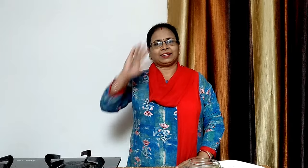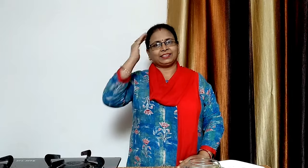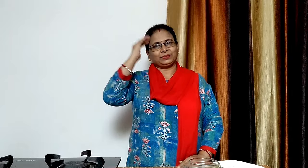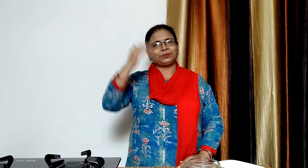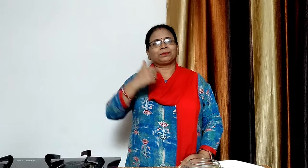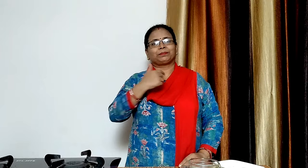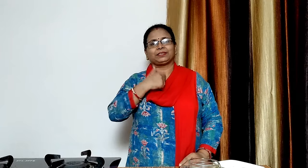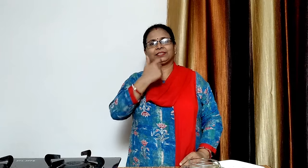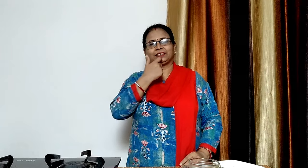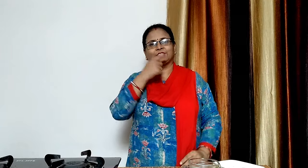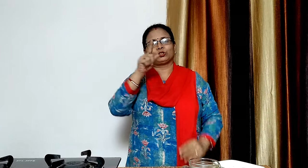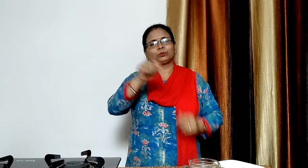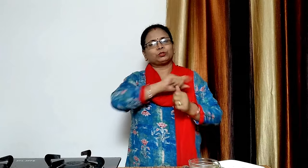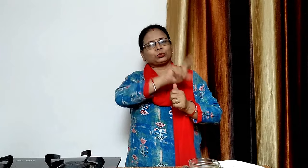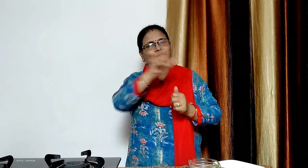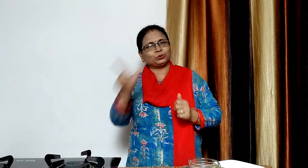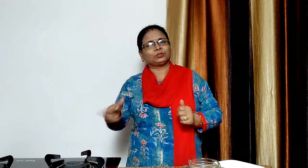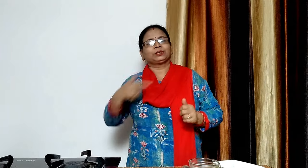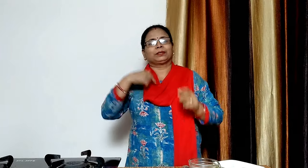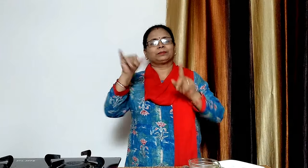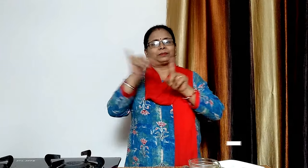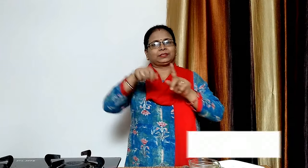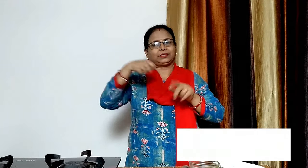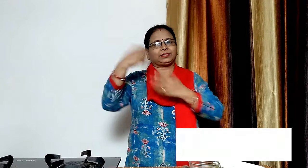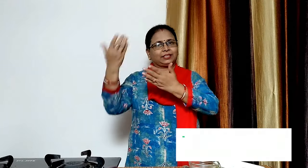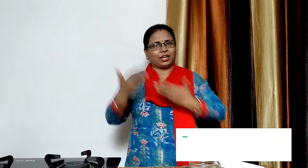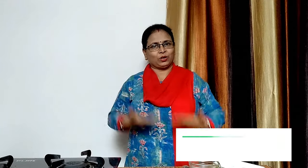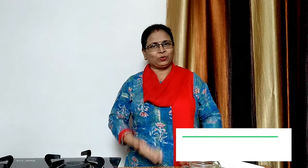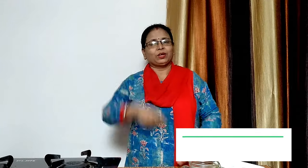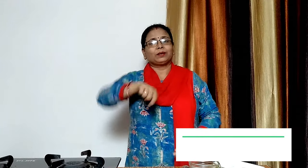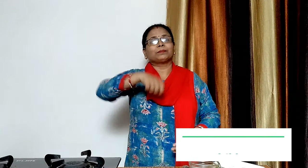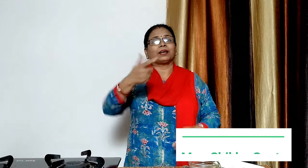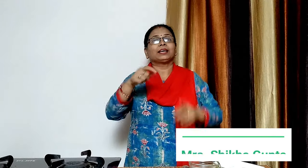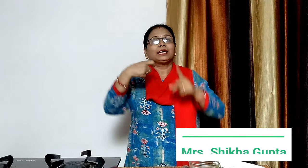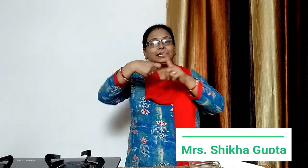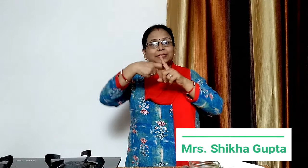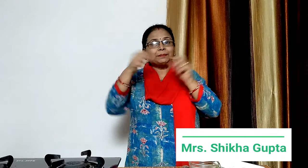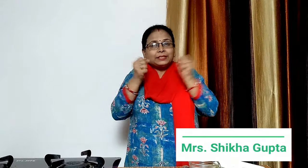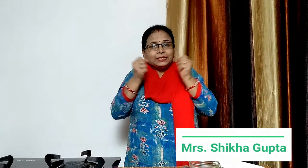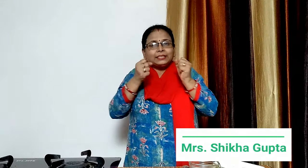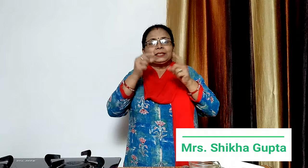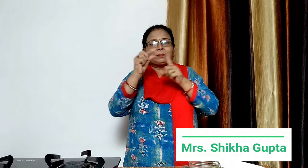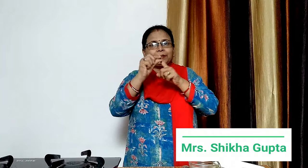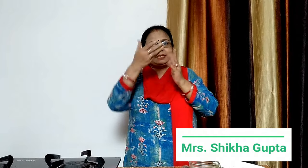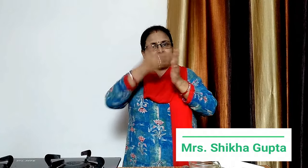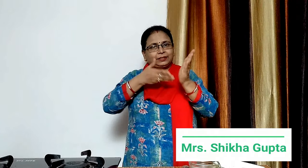हेलो फ्रेंड्स मैं शिखा आप सबीक अपनों यूट्यूब पेनल पर स्वागत करती हूँ आज हम कश्मीरी पनीर चमन बनाएंगे